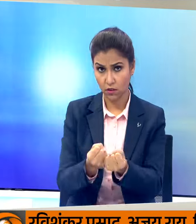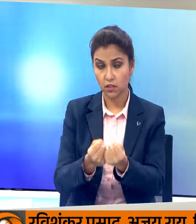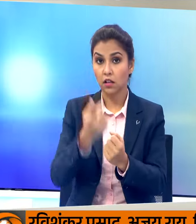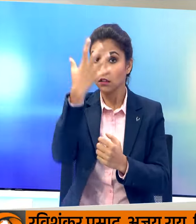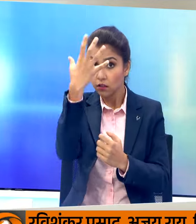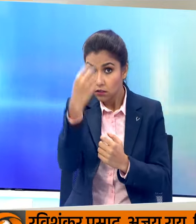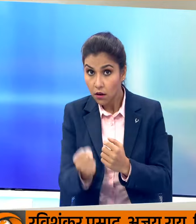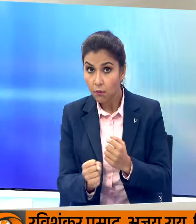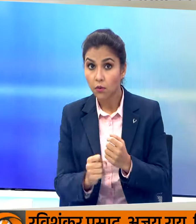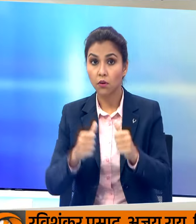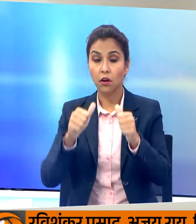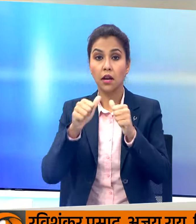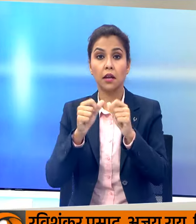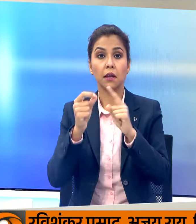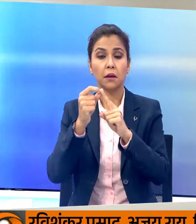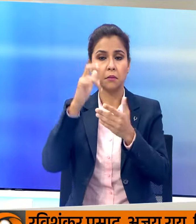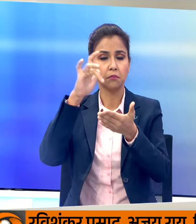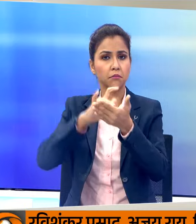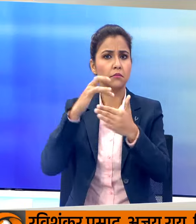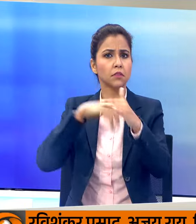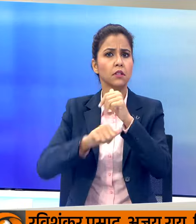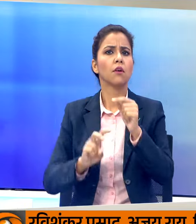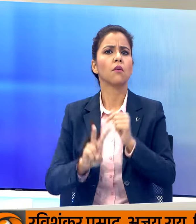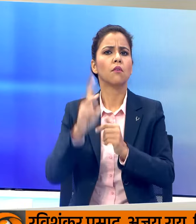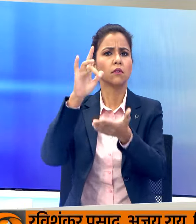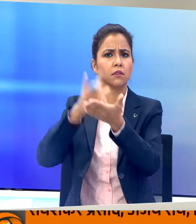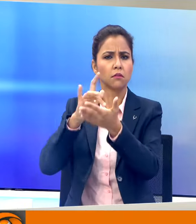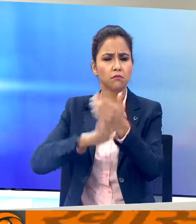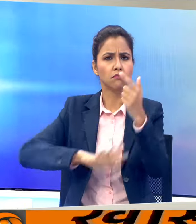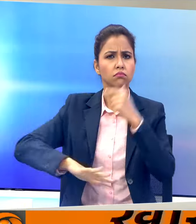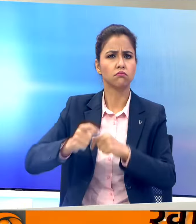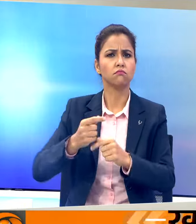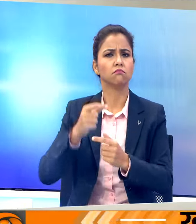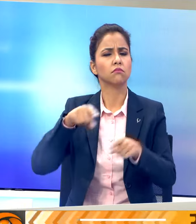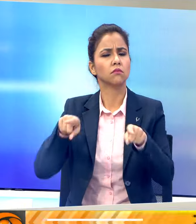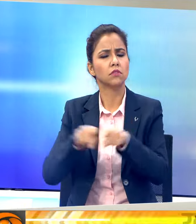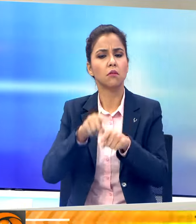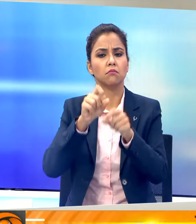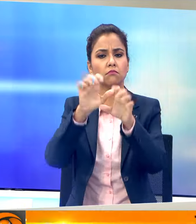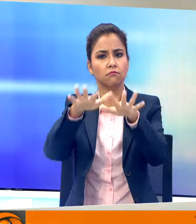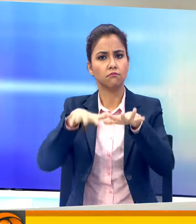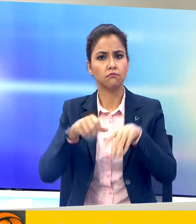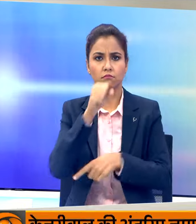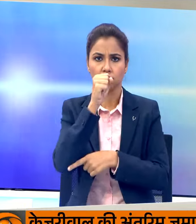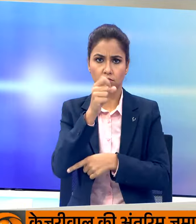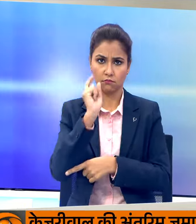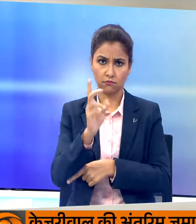विजेवारा में गड़ बंधन प्रत्याशी के पक्ष में चुनावी राली को संभोधित करेंगे